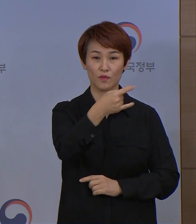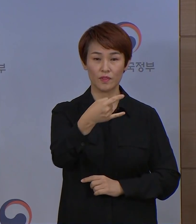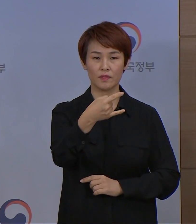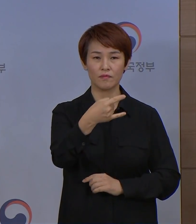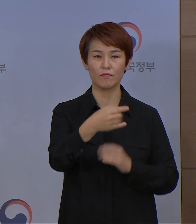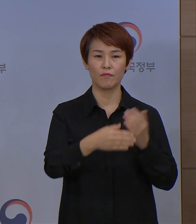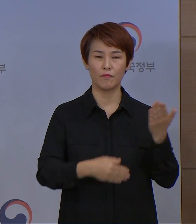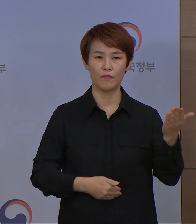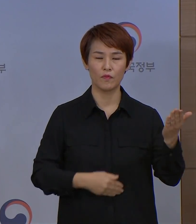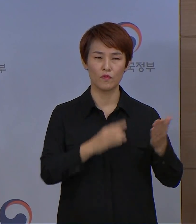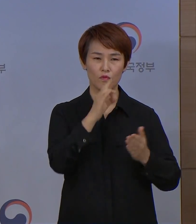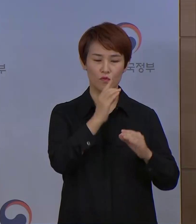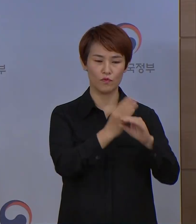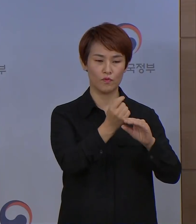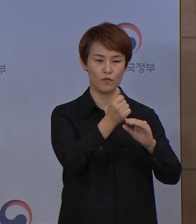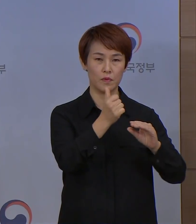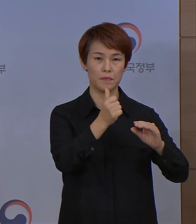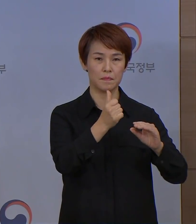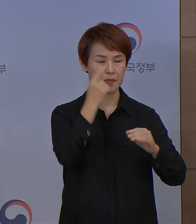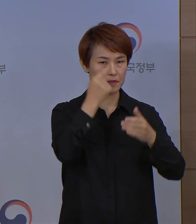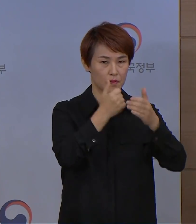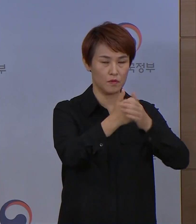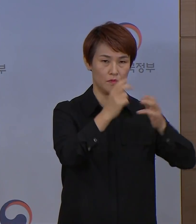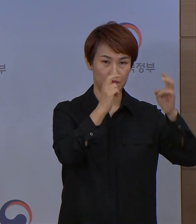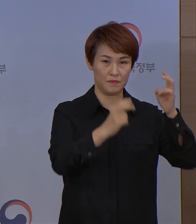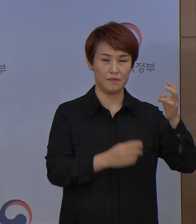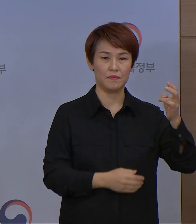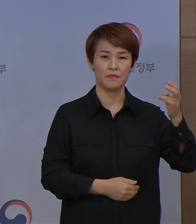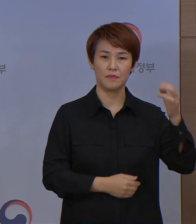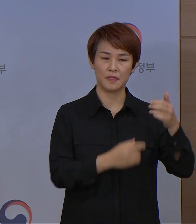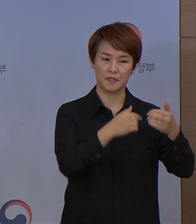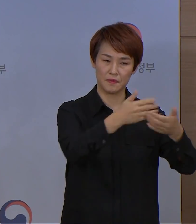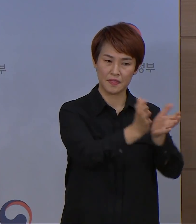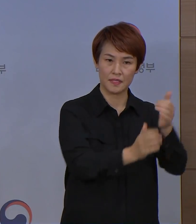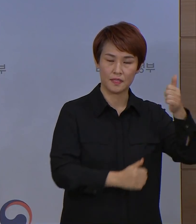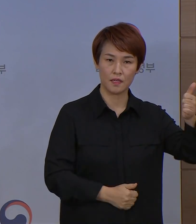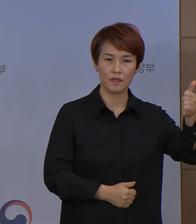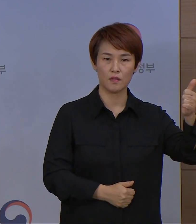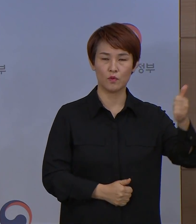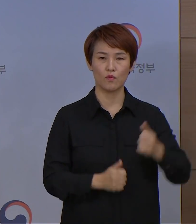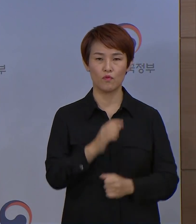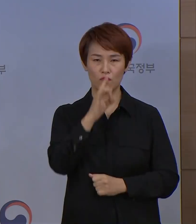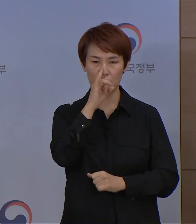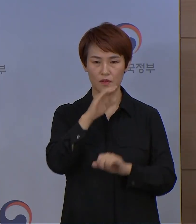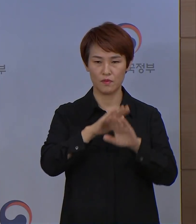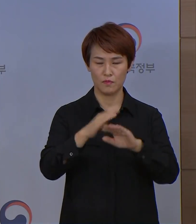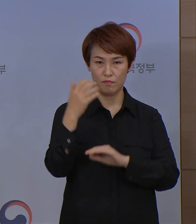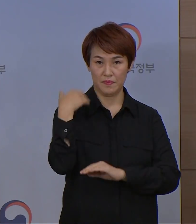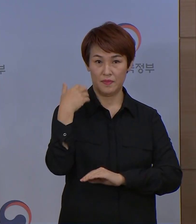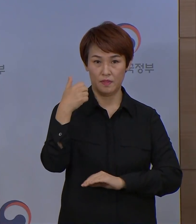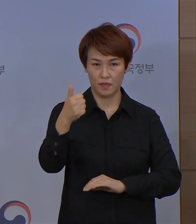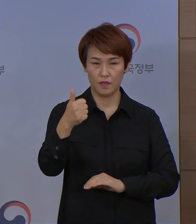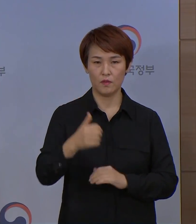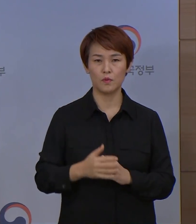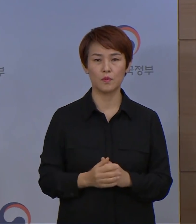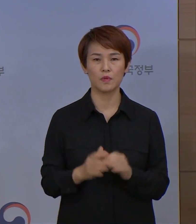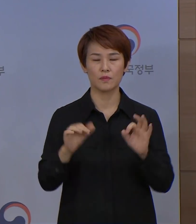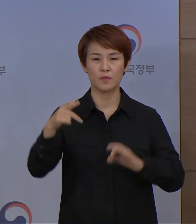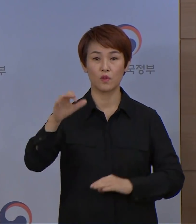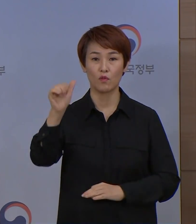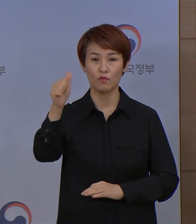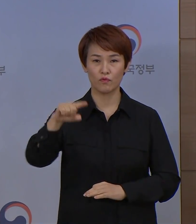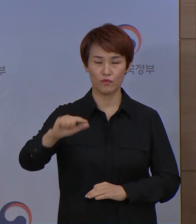중소벤처기업부 기획조정실장, 윤태호 중앙사고수습본부 방역총괄 반장, 김정훈